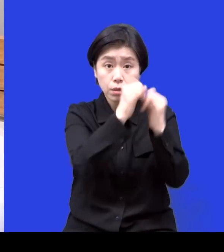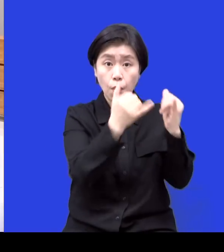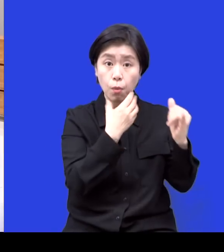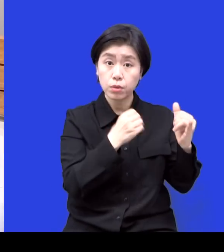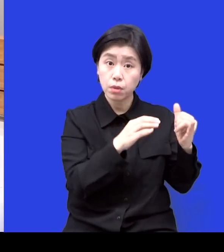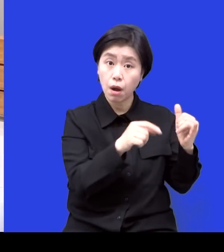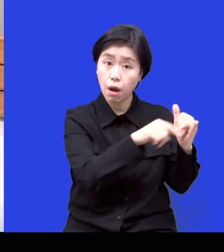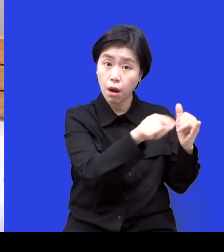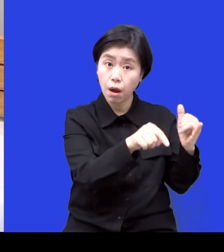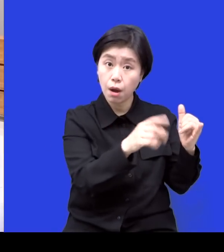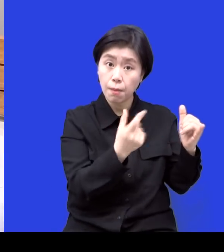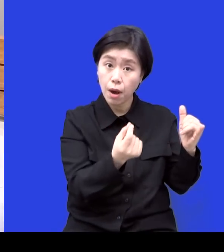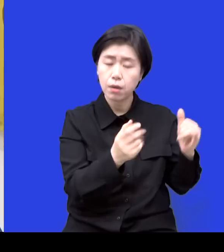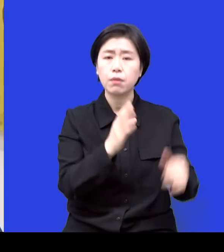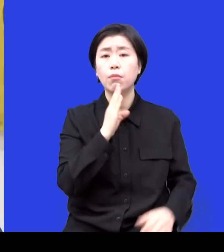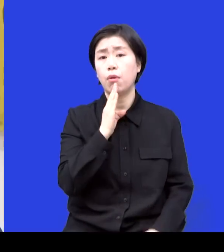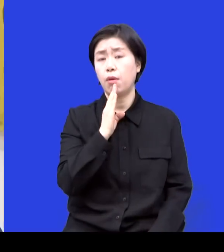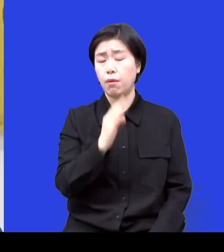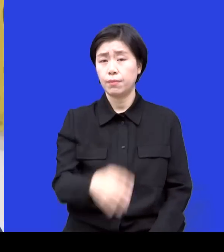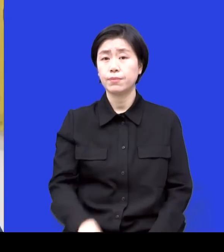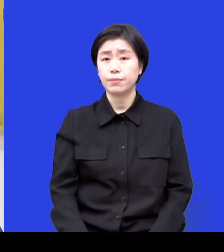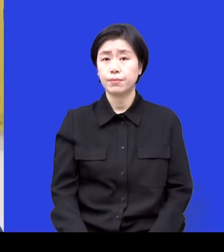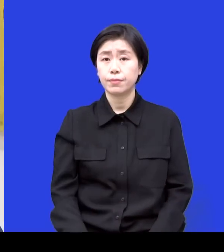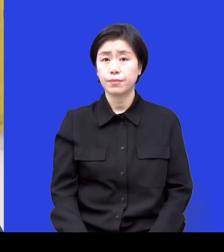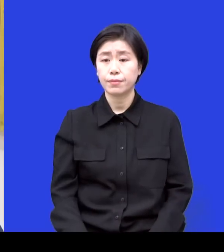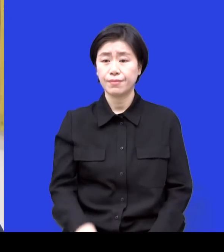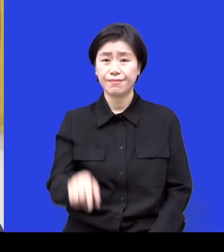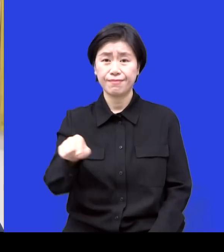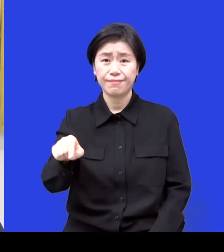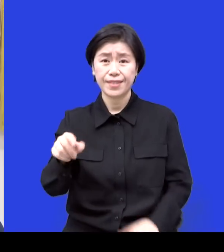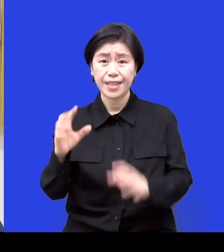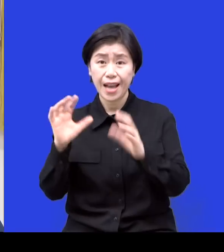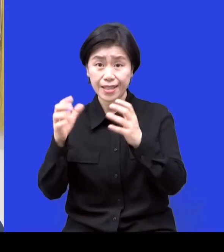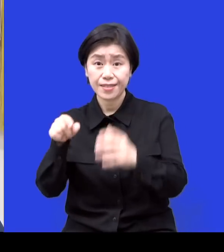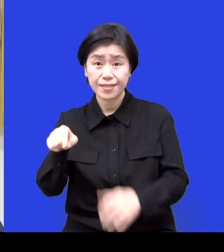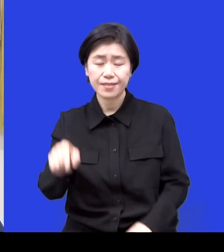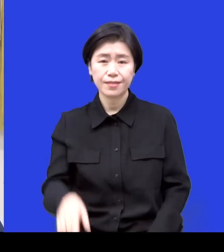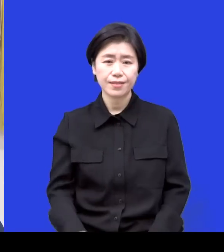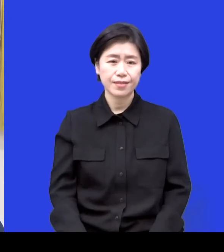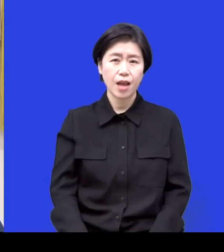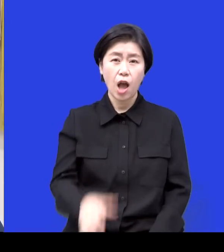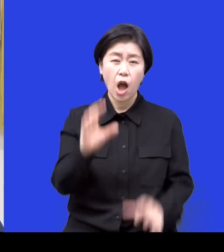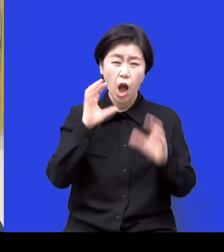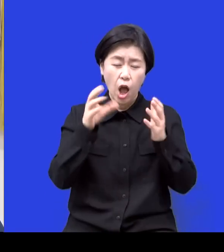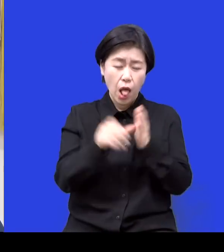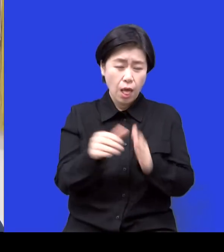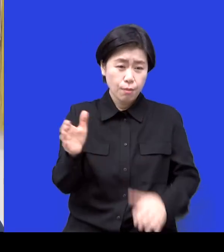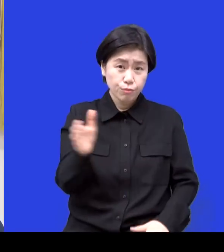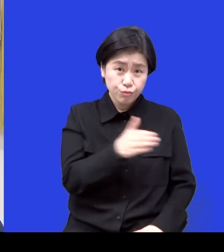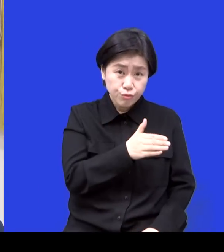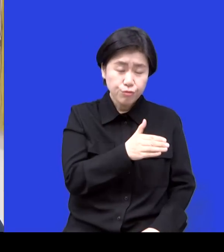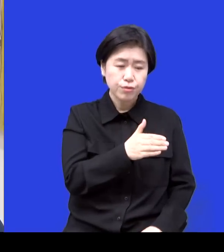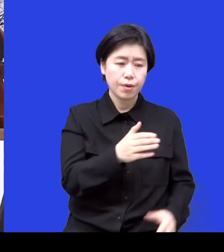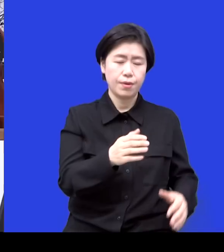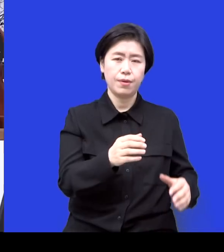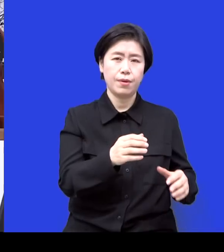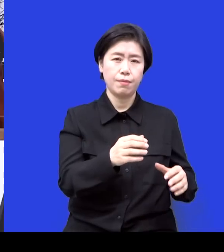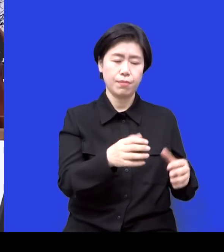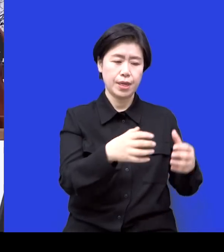사회복지사가? 그러니까 아이들 같은 경우는 평생 같이 살아오니까 이 관계가 가족 같기도 하고 아 가장